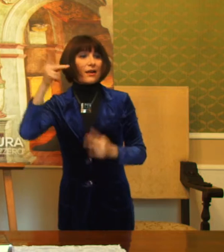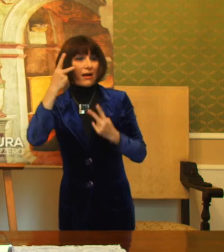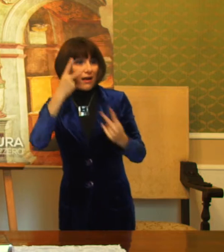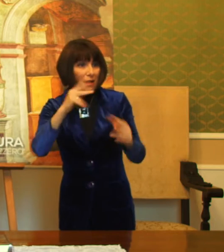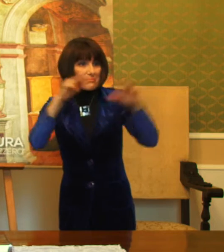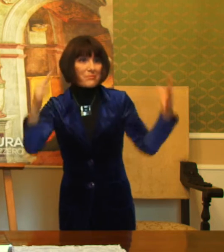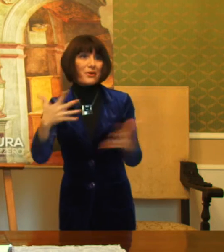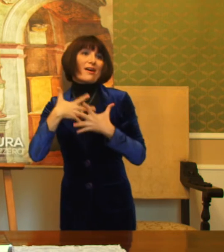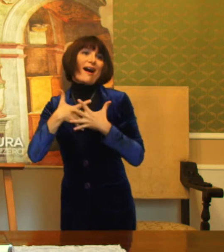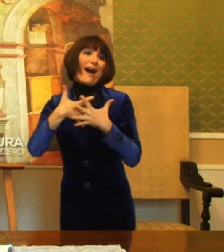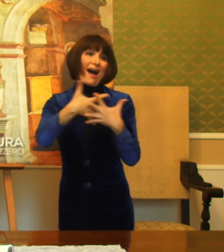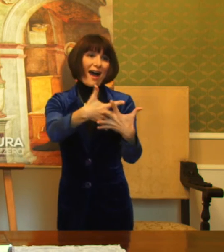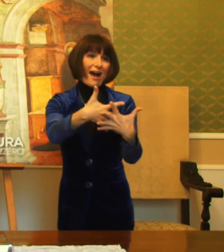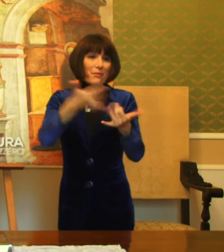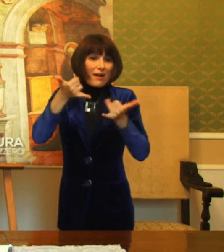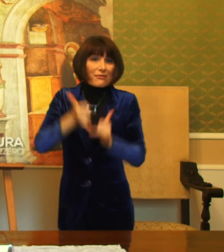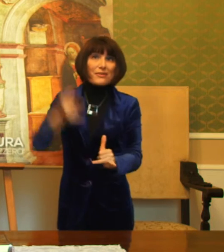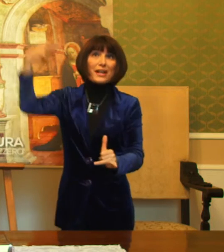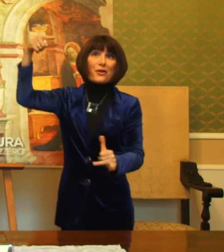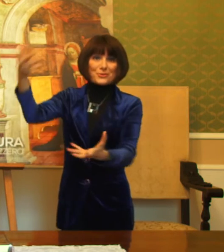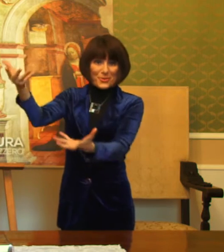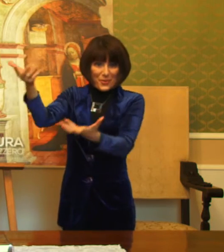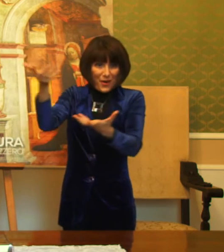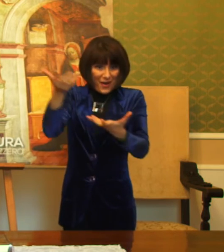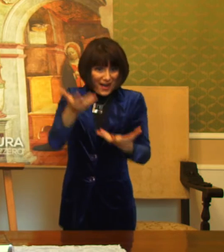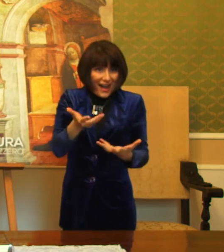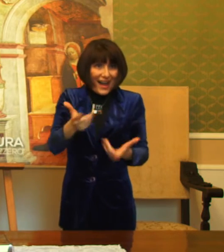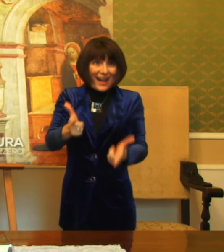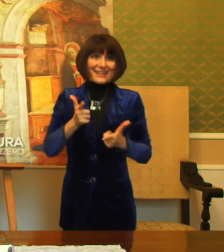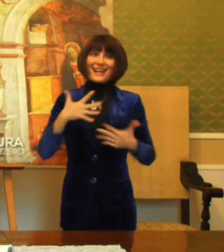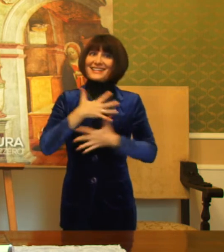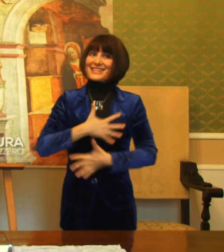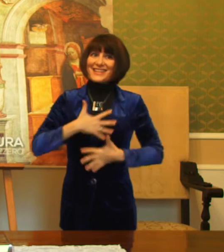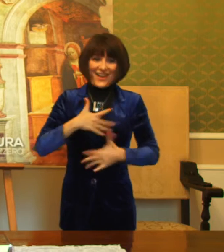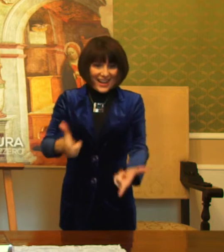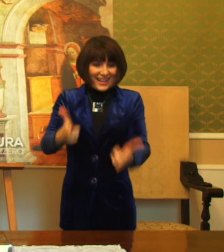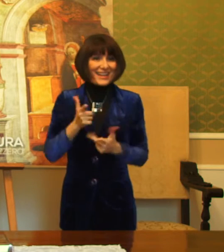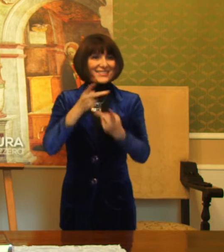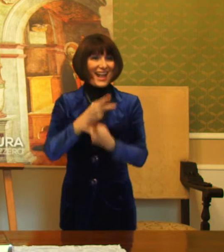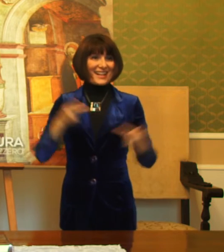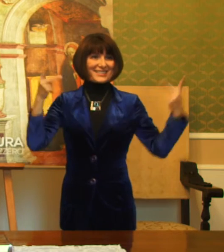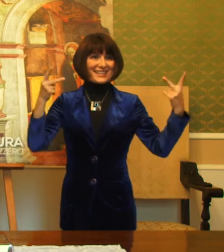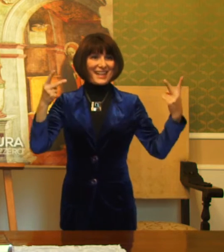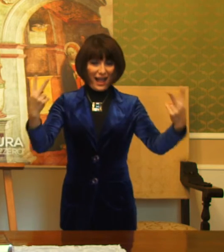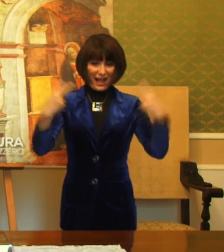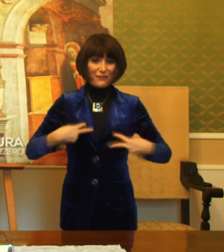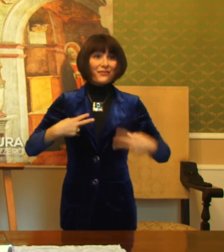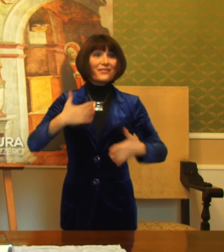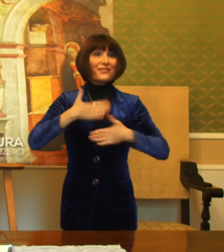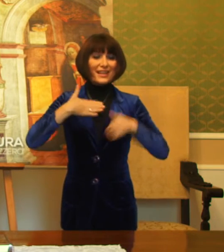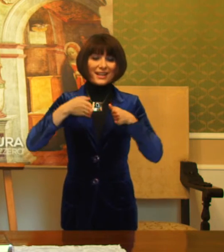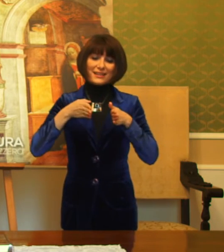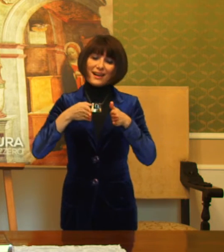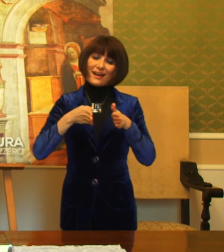dare a noi il suo figlio per la nostra gioia, per la nostra felicità, per la nostra vita incamminata verso